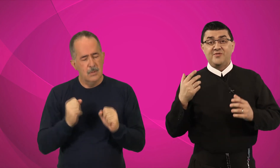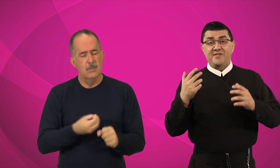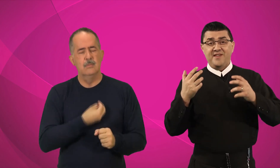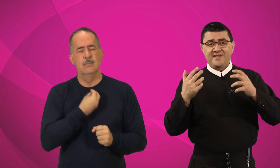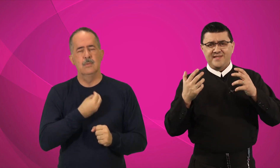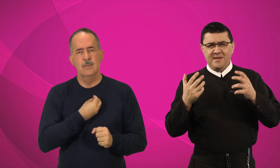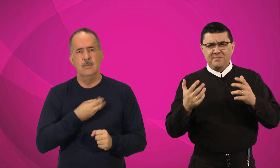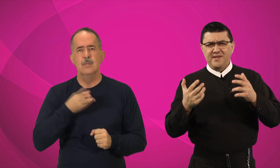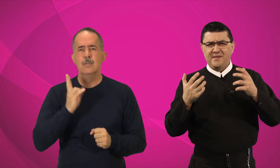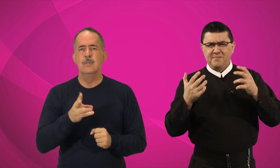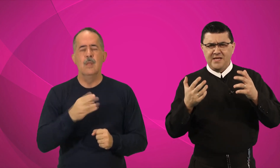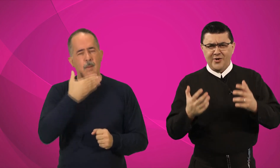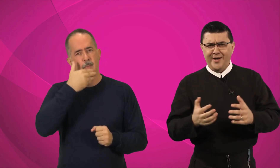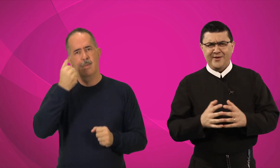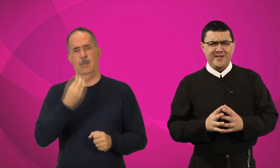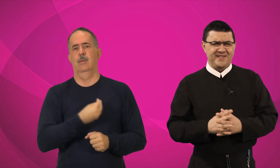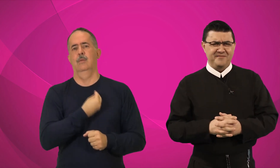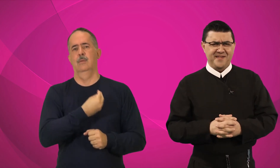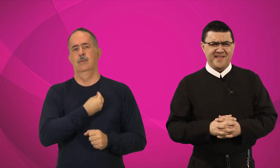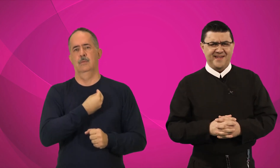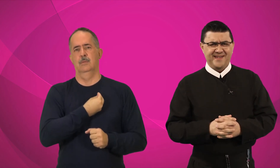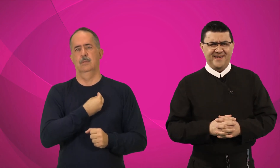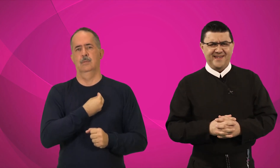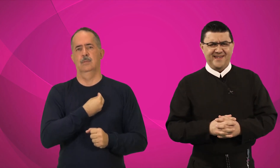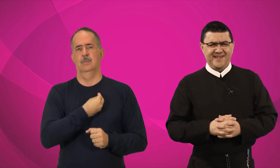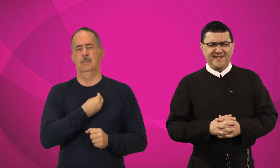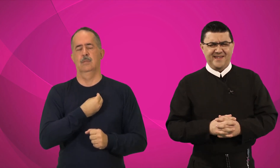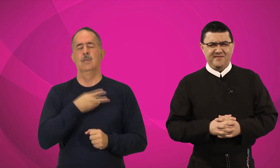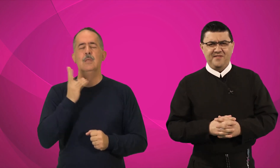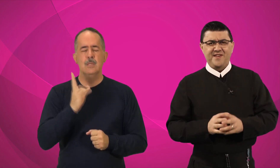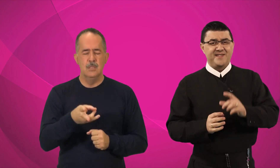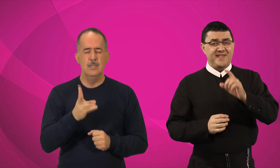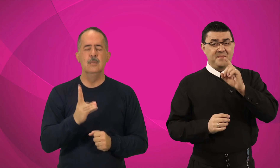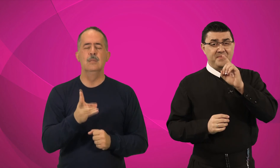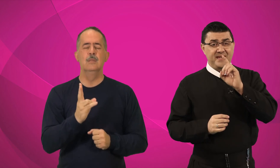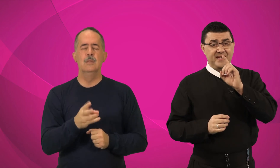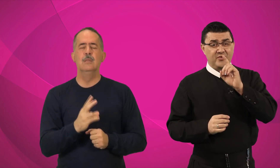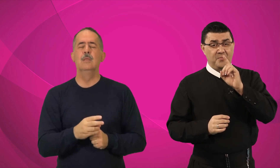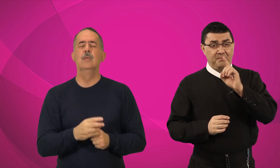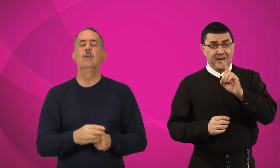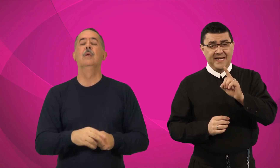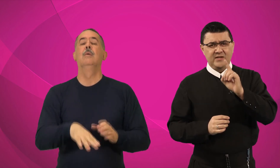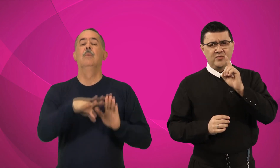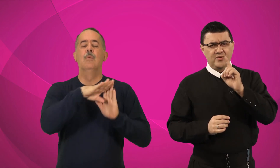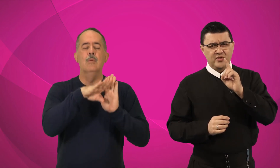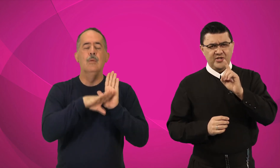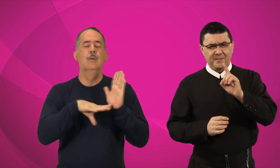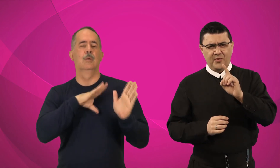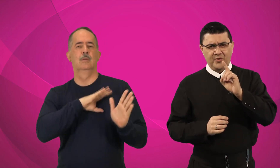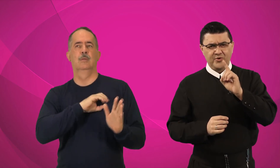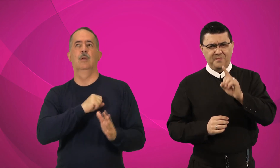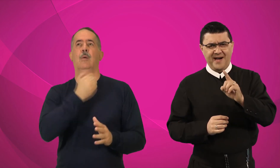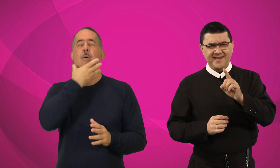viver sempre melhor a nossa vida. Viver sempre no plano de amor do Pai,